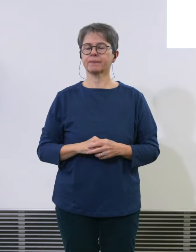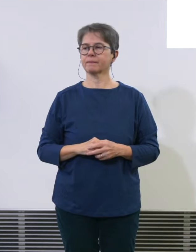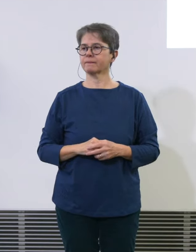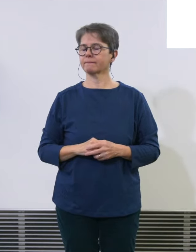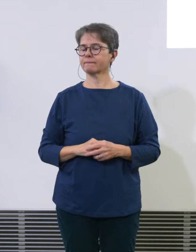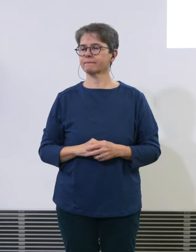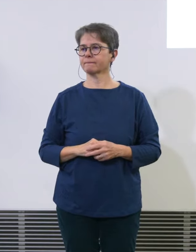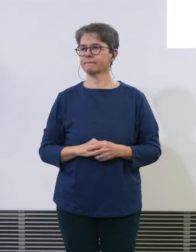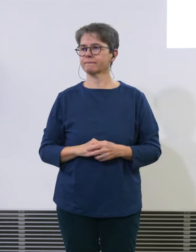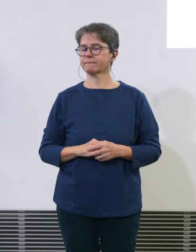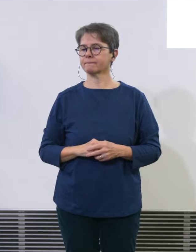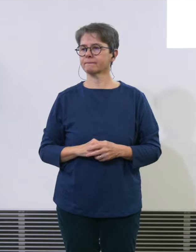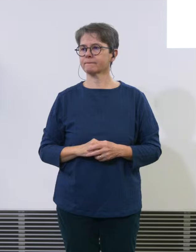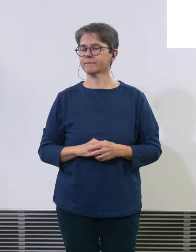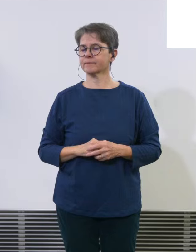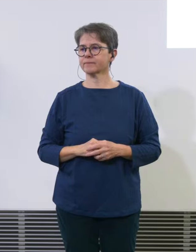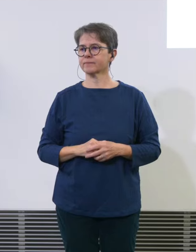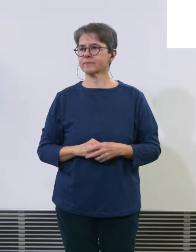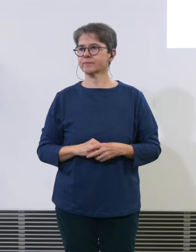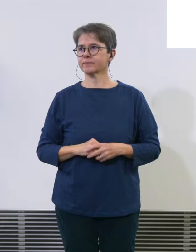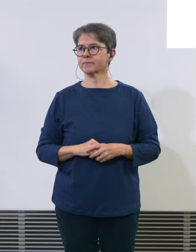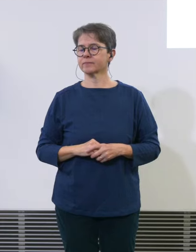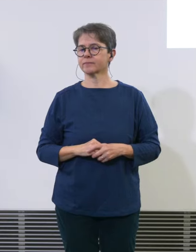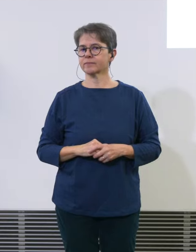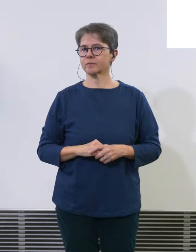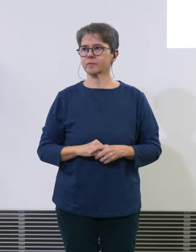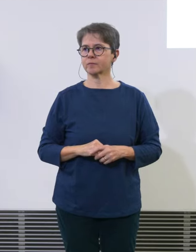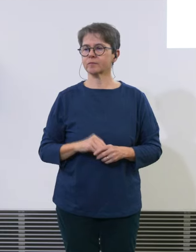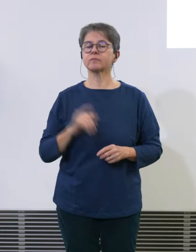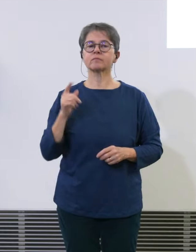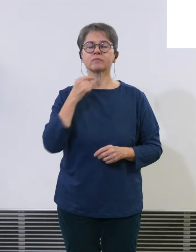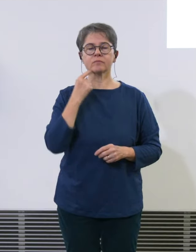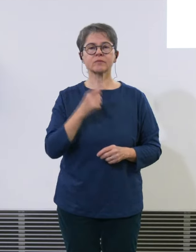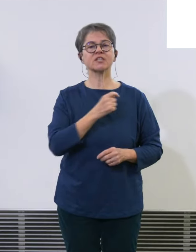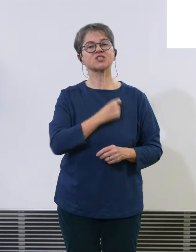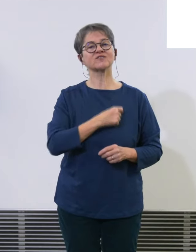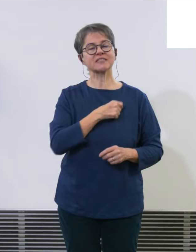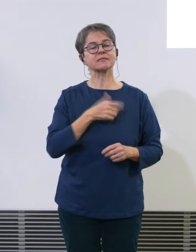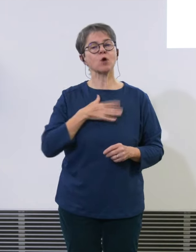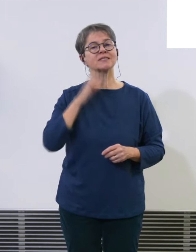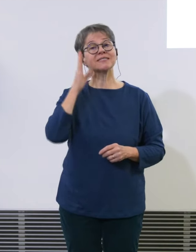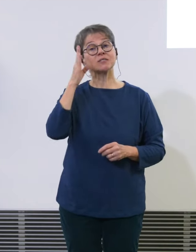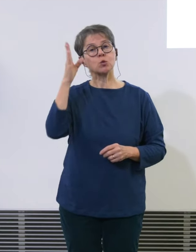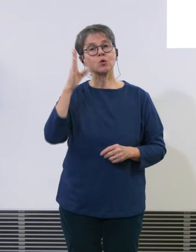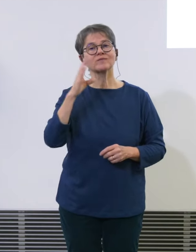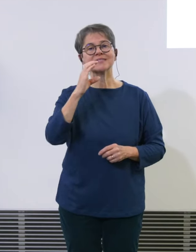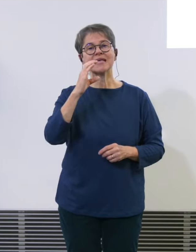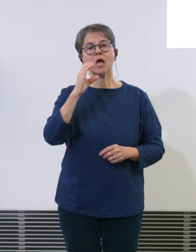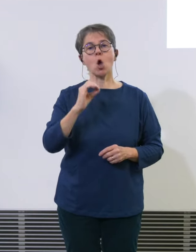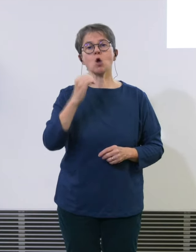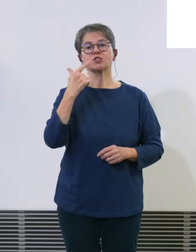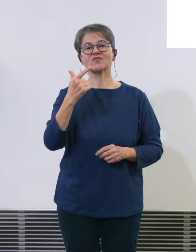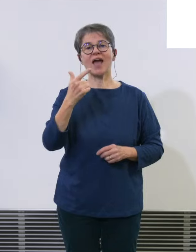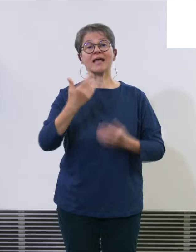Swiss künftig CO2 neutral fliegen gibt es einen Zeitpunkt der festgelegt ist bis